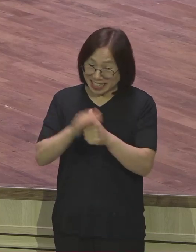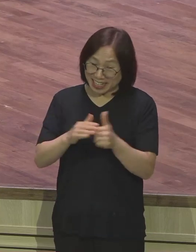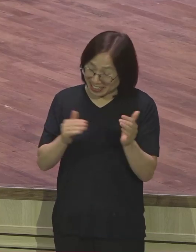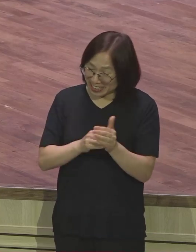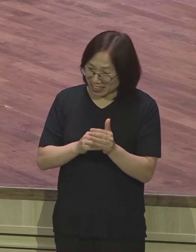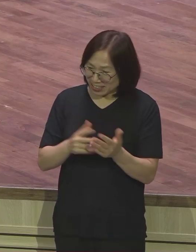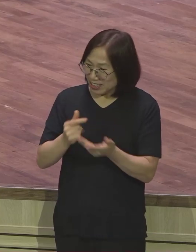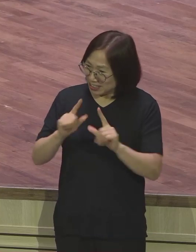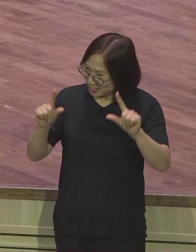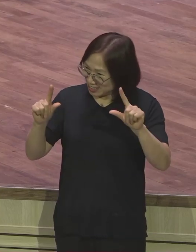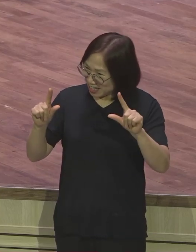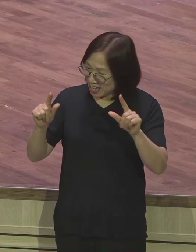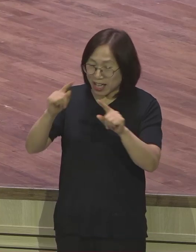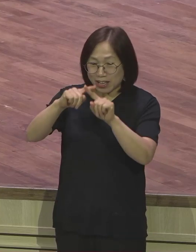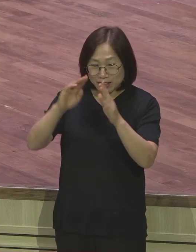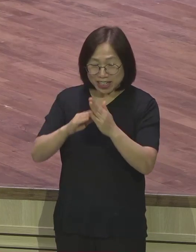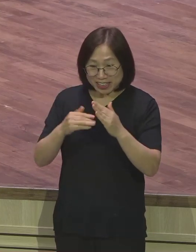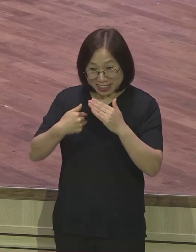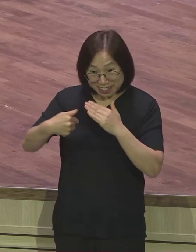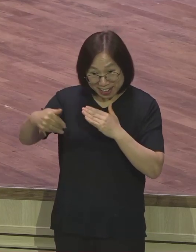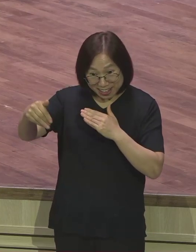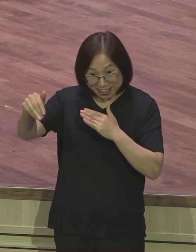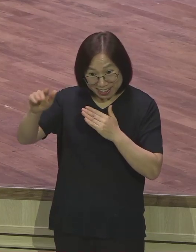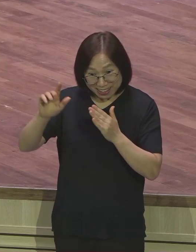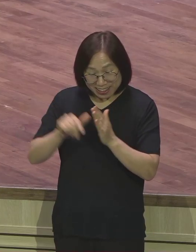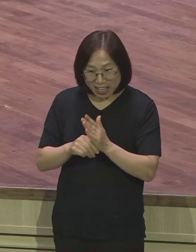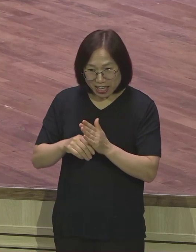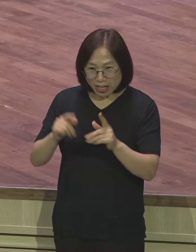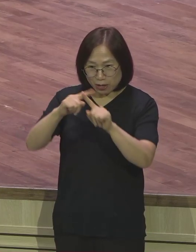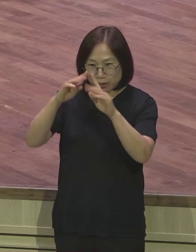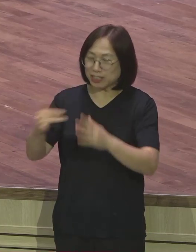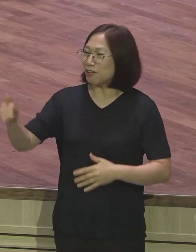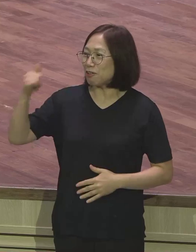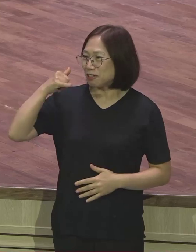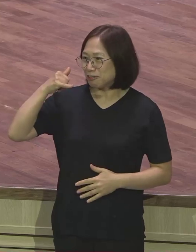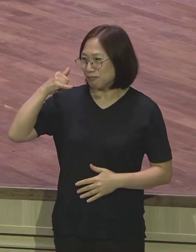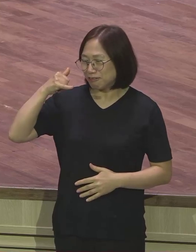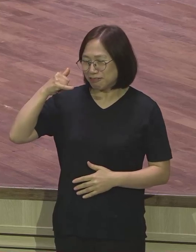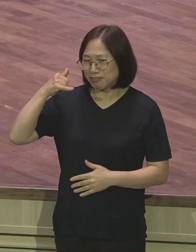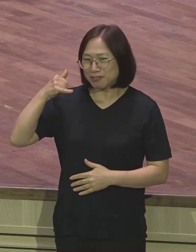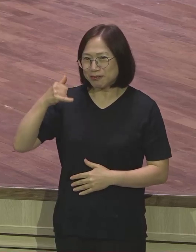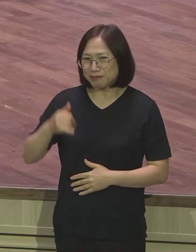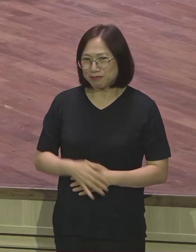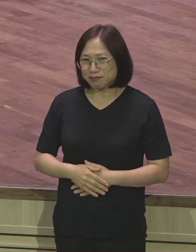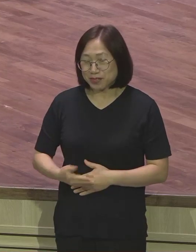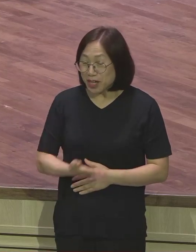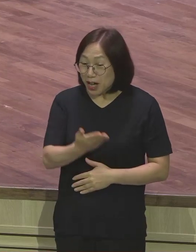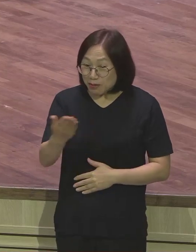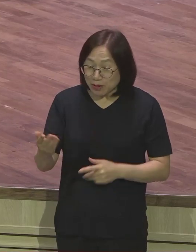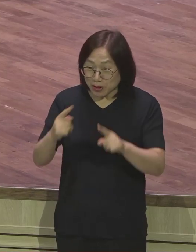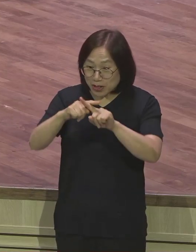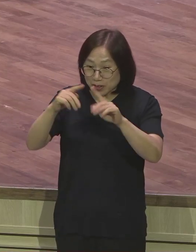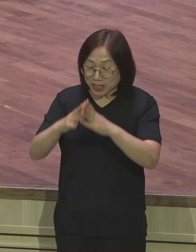주일날 교회를 나서려고 하는데 교회에서 연락이 왔어요 여러분 교회에서 연락이 오는 건 딱 두 가지입니다